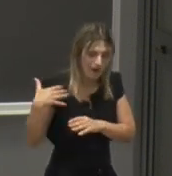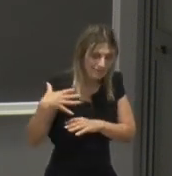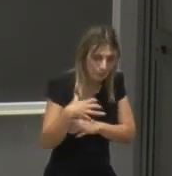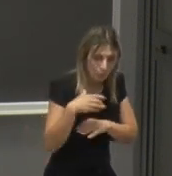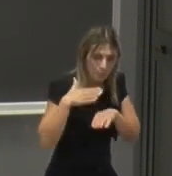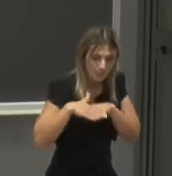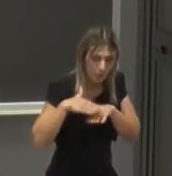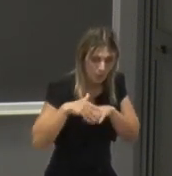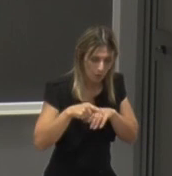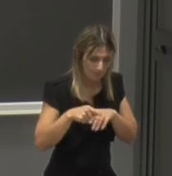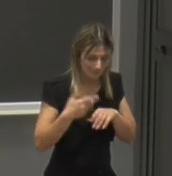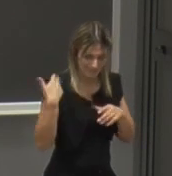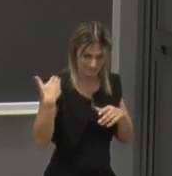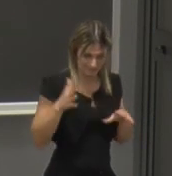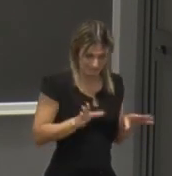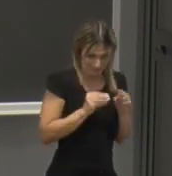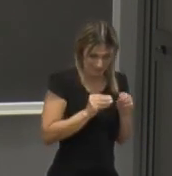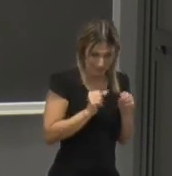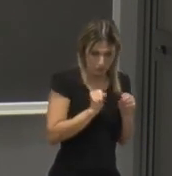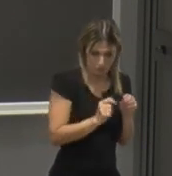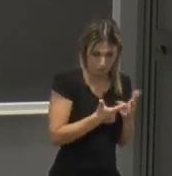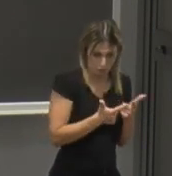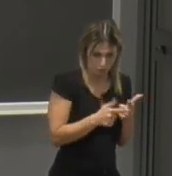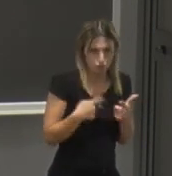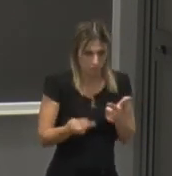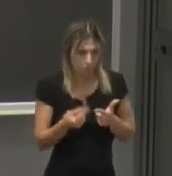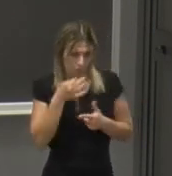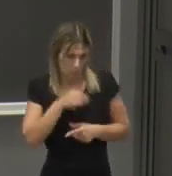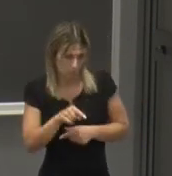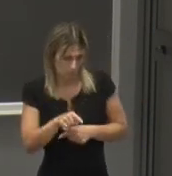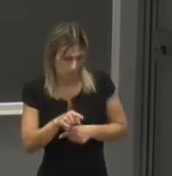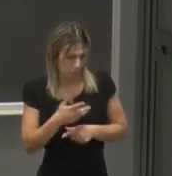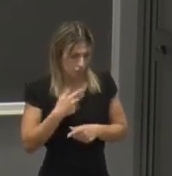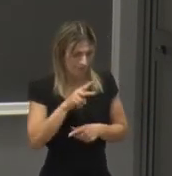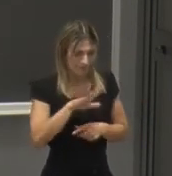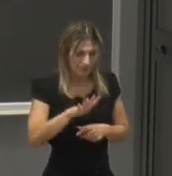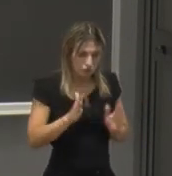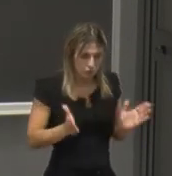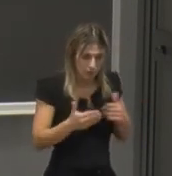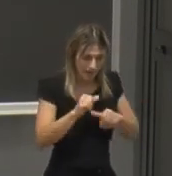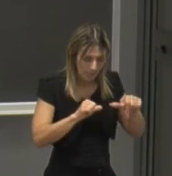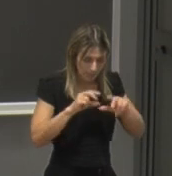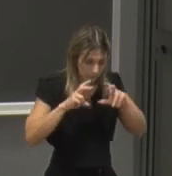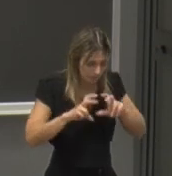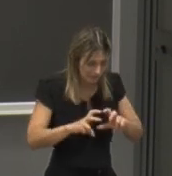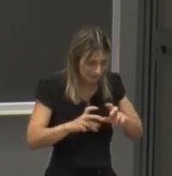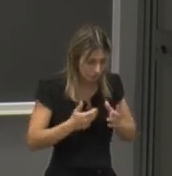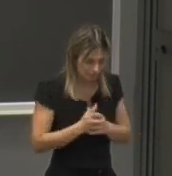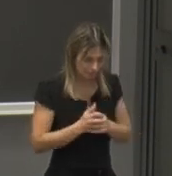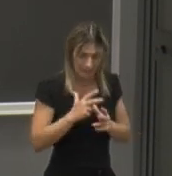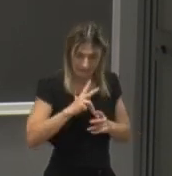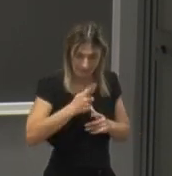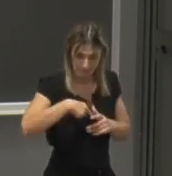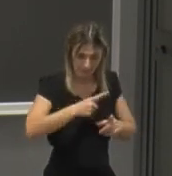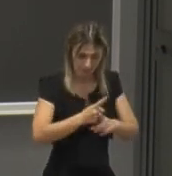competenze che all'inizio potreste non avere abbiamo 25 laboratori didattici e di ricerca che spero visiterete